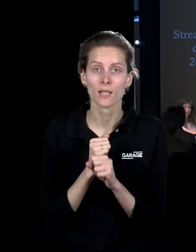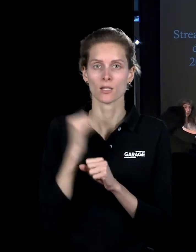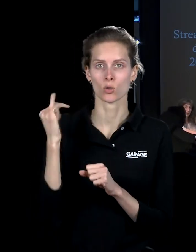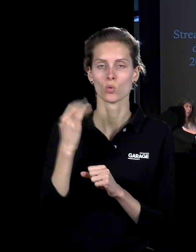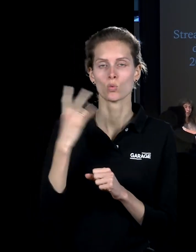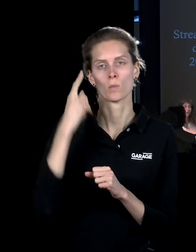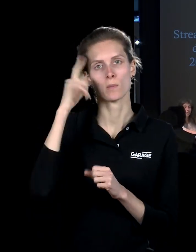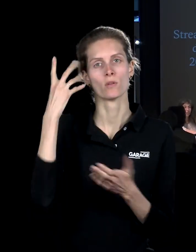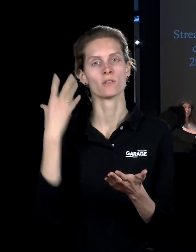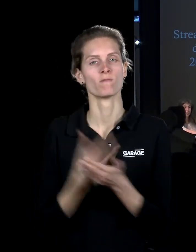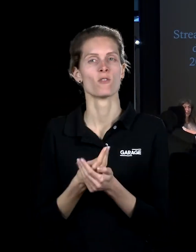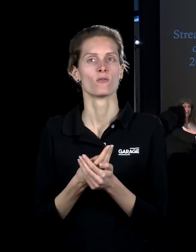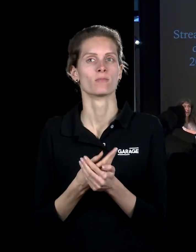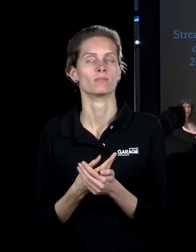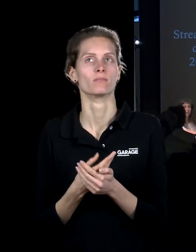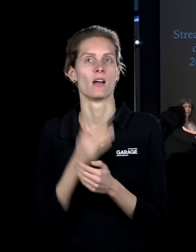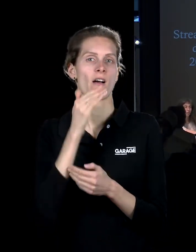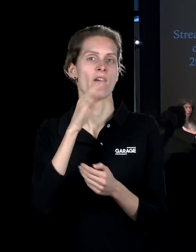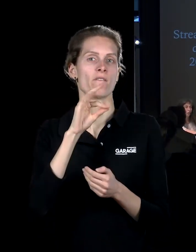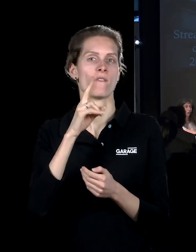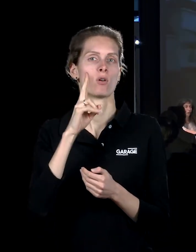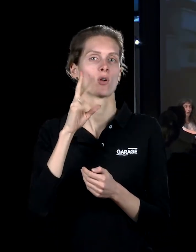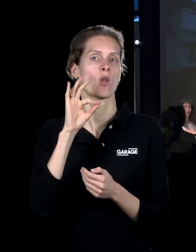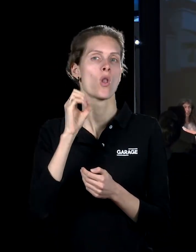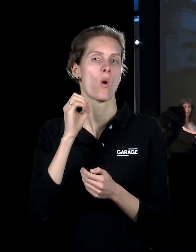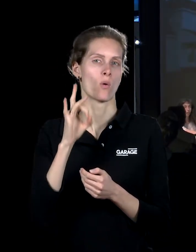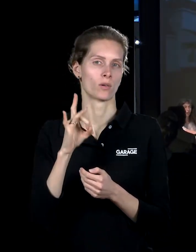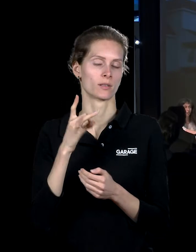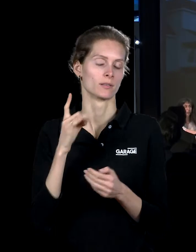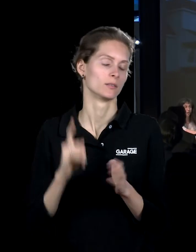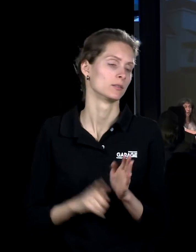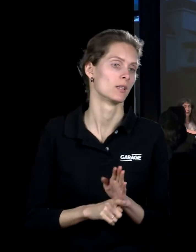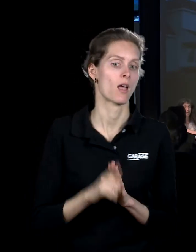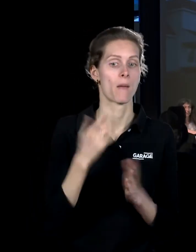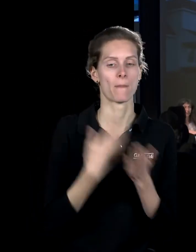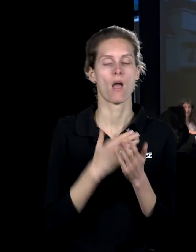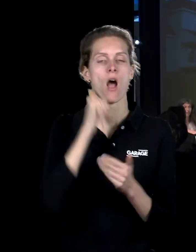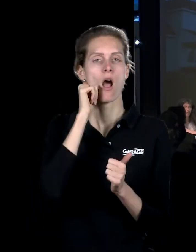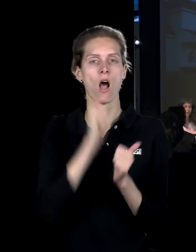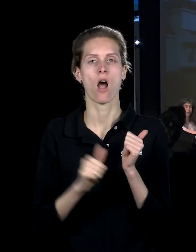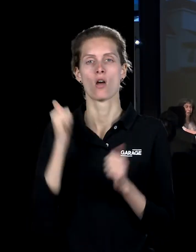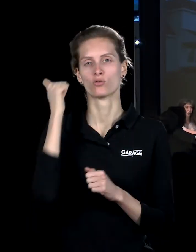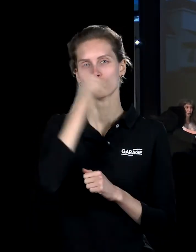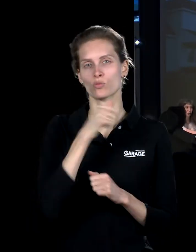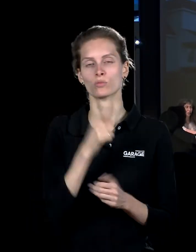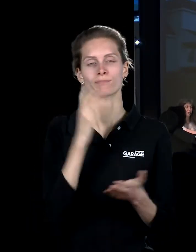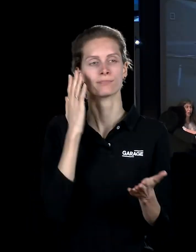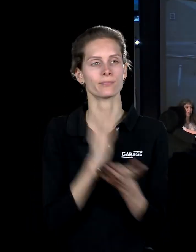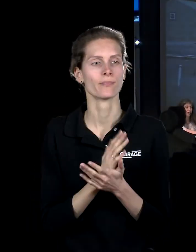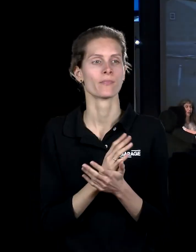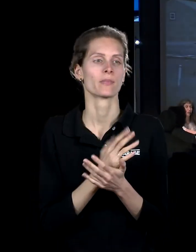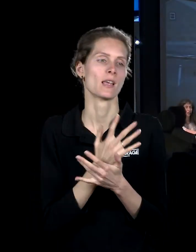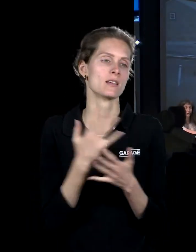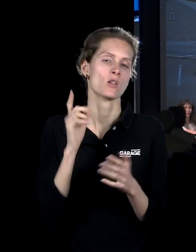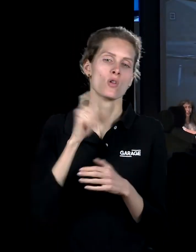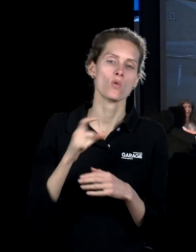свой фольклор с нуля. Вот придумать, что каждый год тут существует некий ритуал с этими, опять-таки, с персонажами в